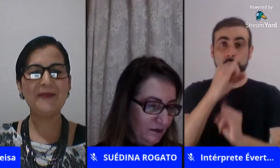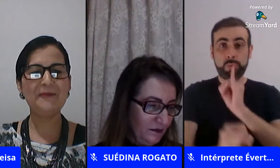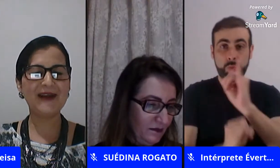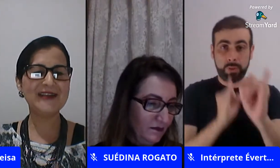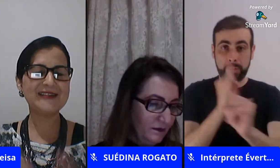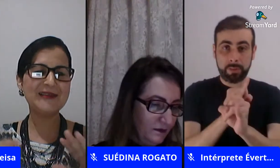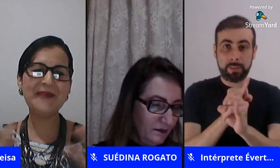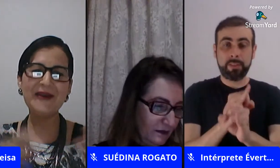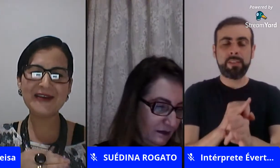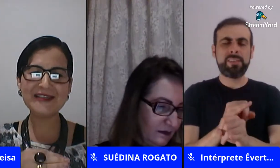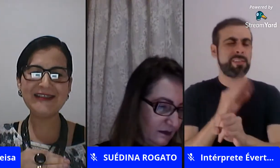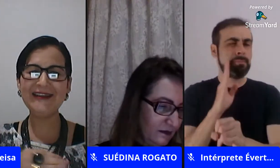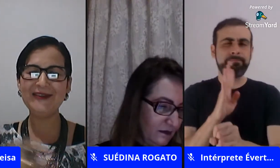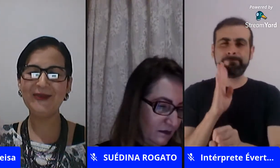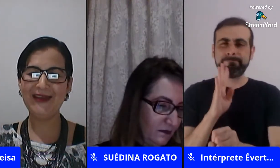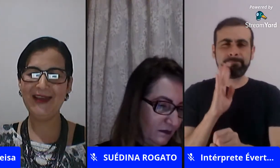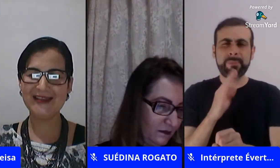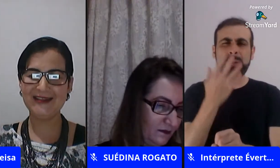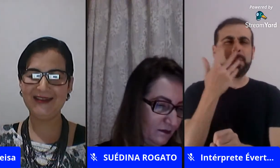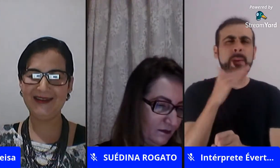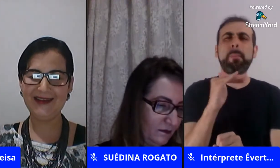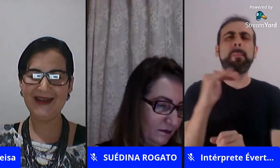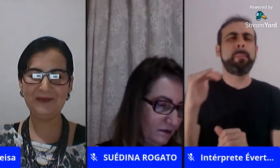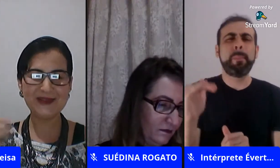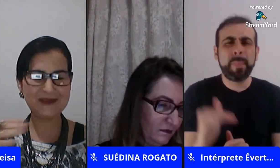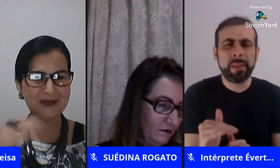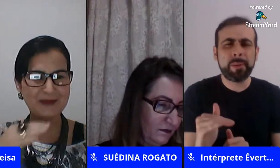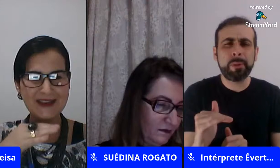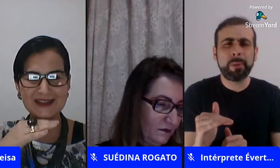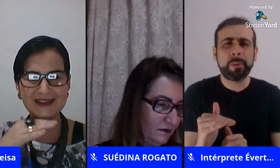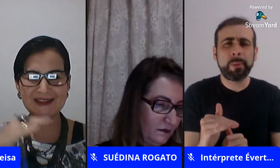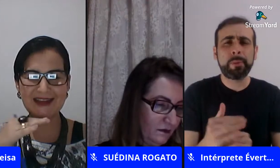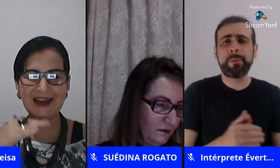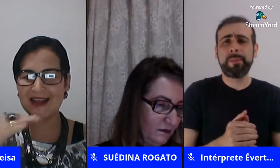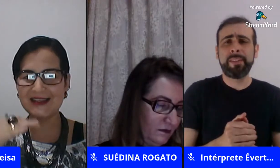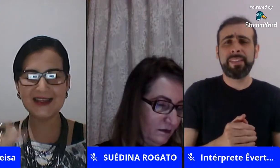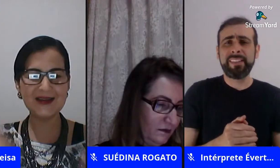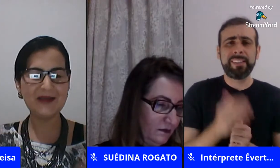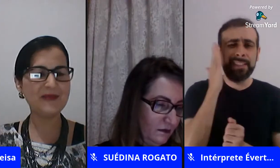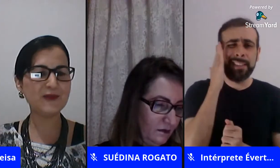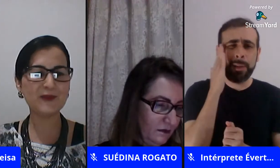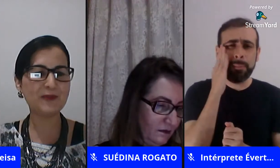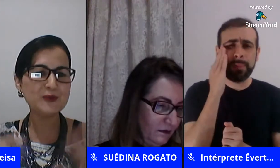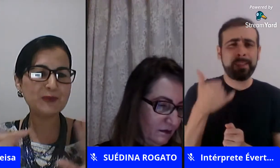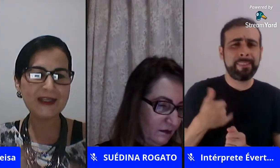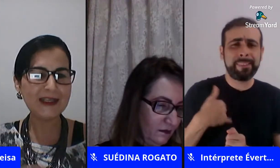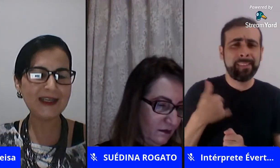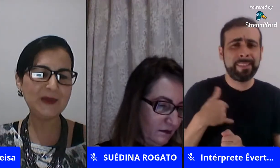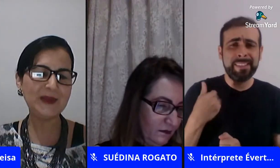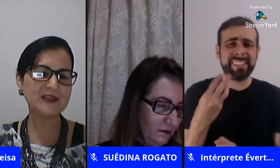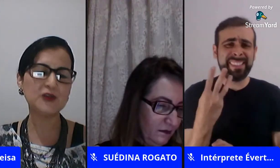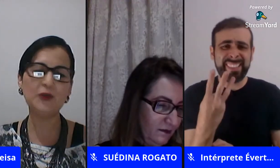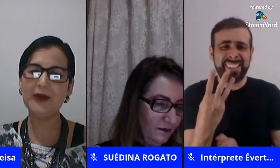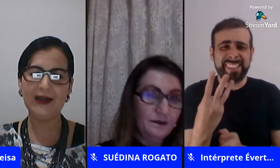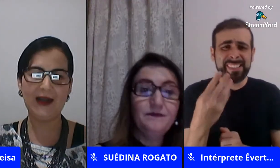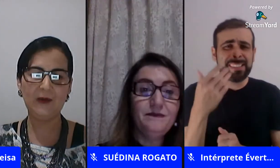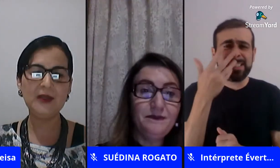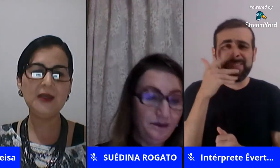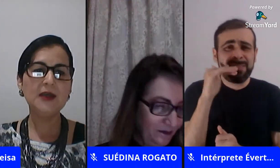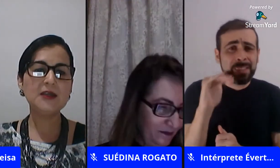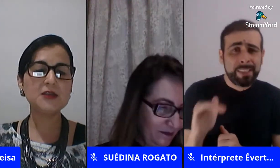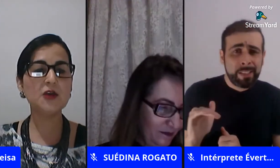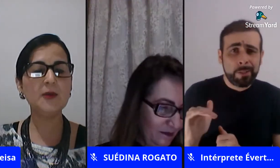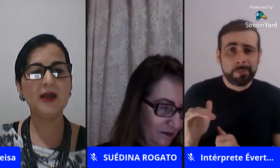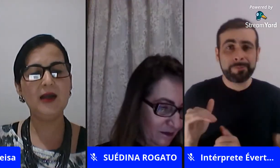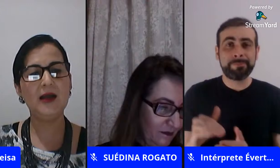e é para criança ainda menorzinha ainda do que essa da criança assim de três anos é para os pequenininhos mesmo super